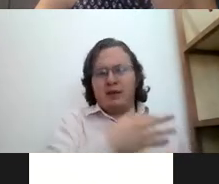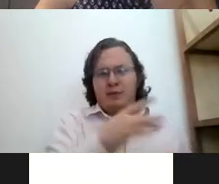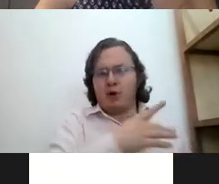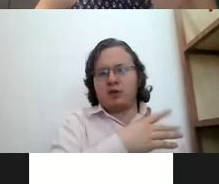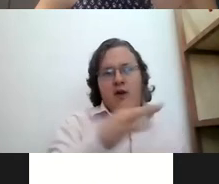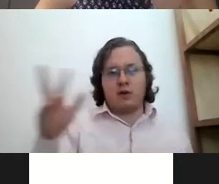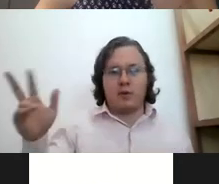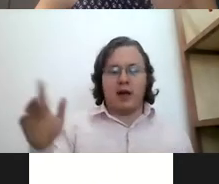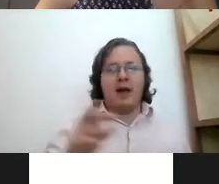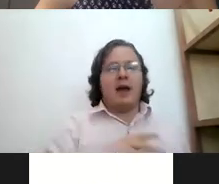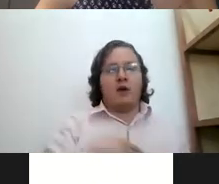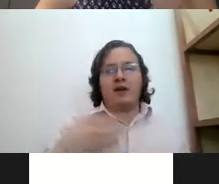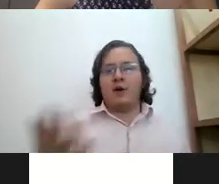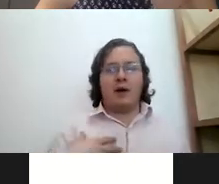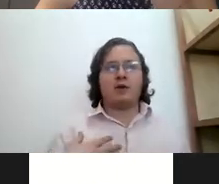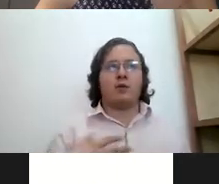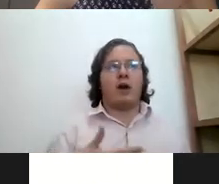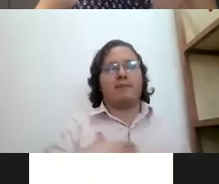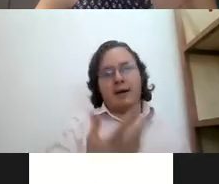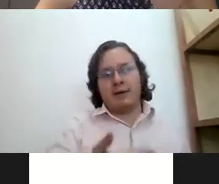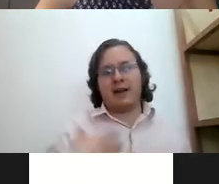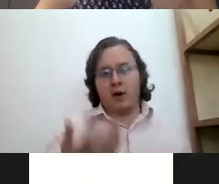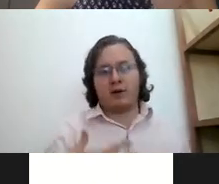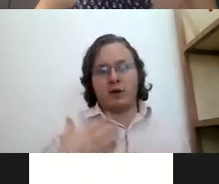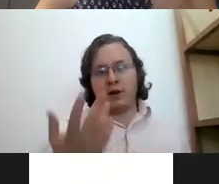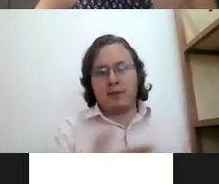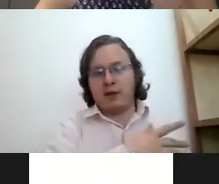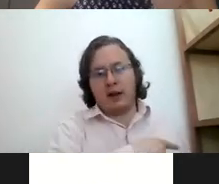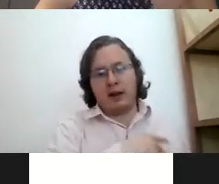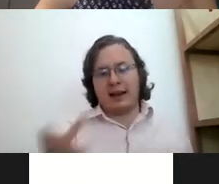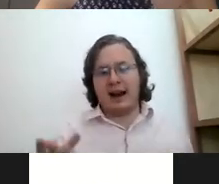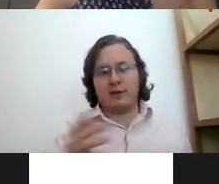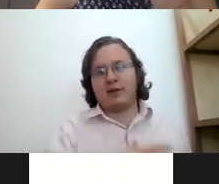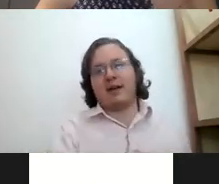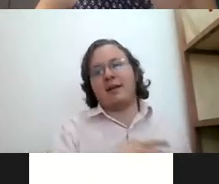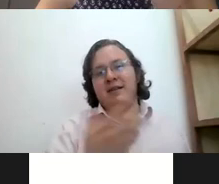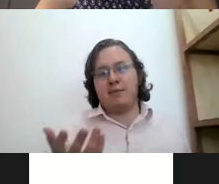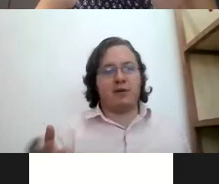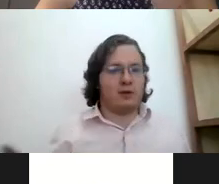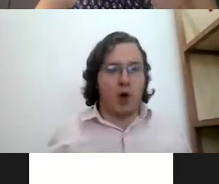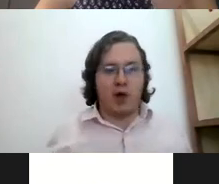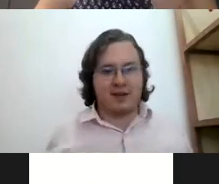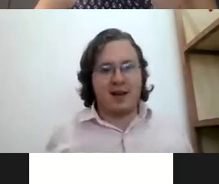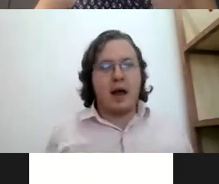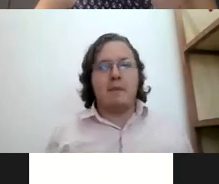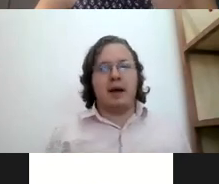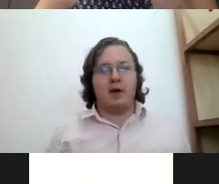poco tedioso porque yo les digo en mi curso por las palabras que no las conozcamos hay que le tirar casi al principio es todas pero